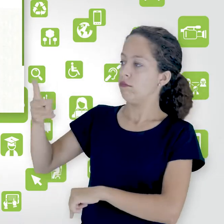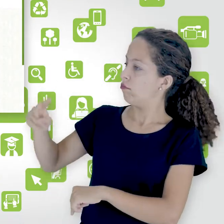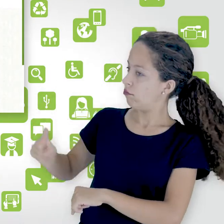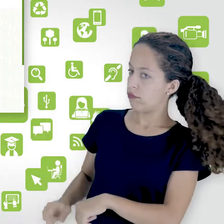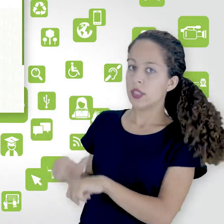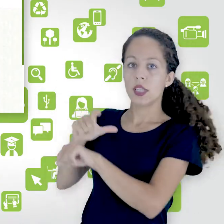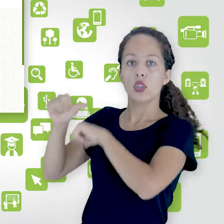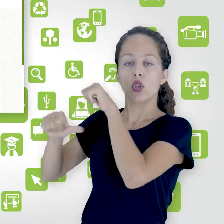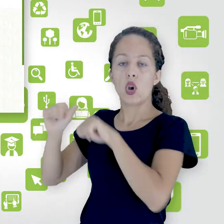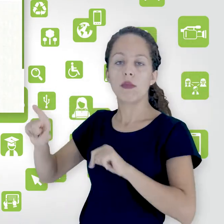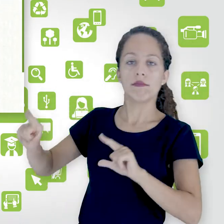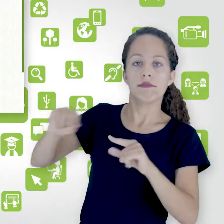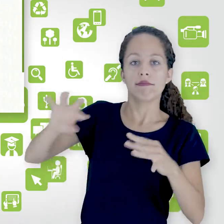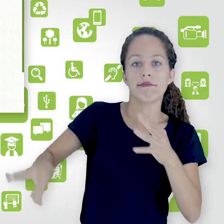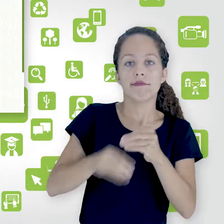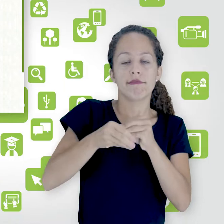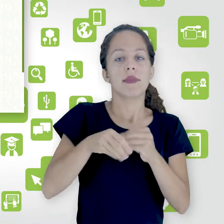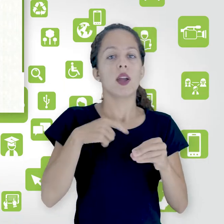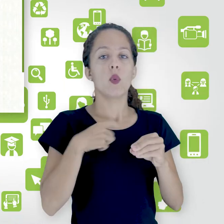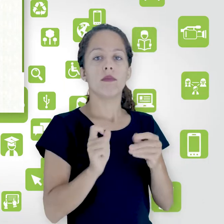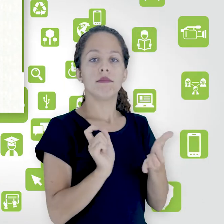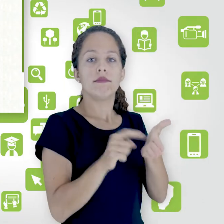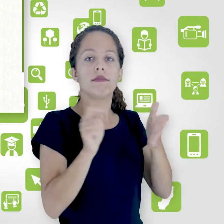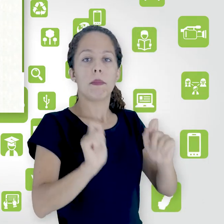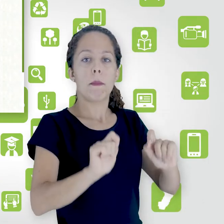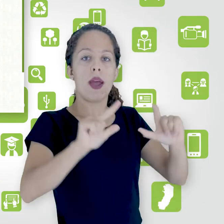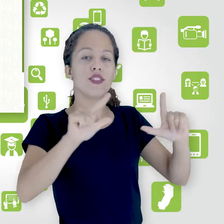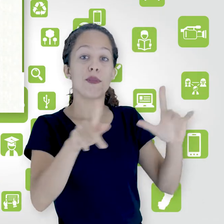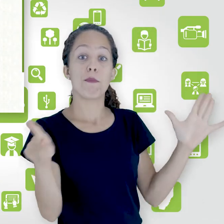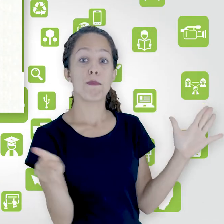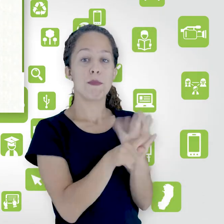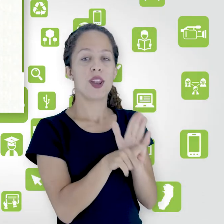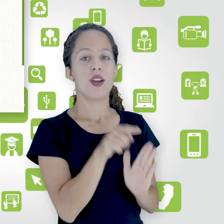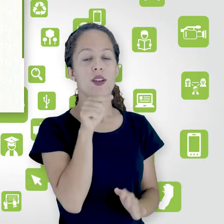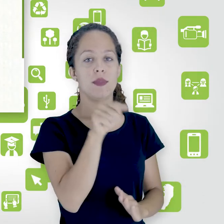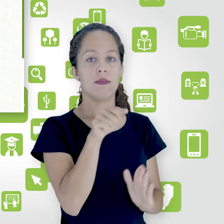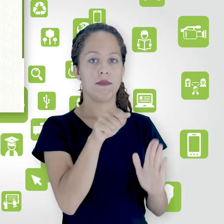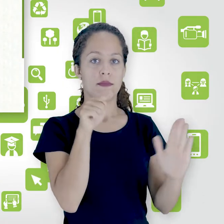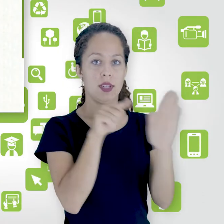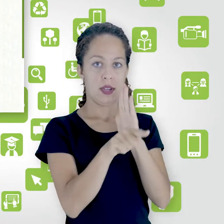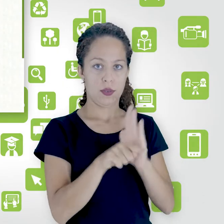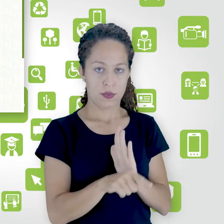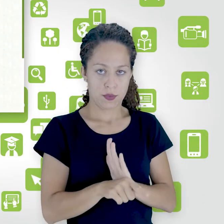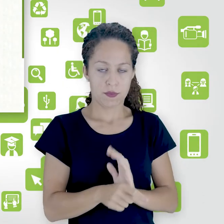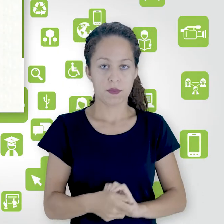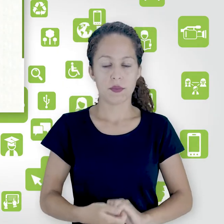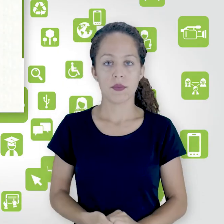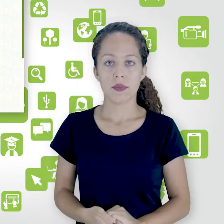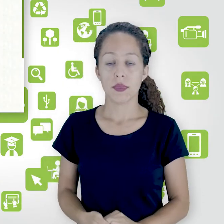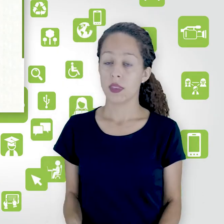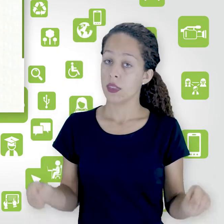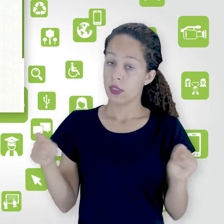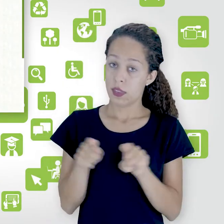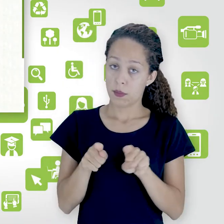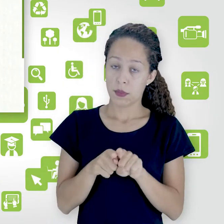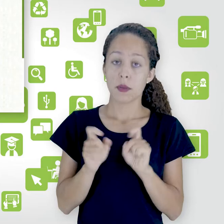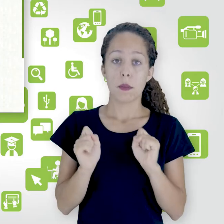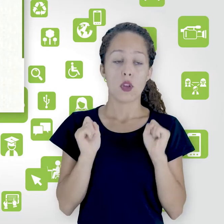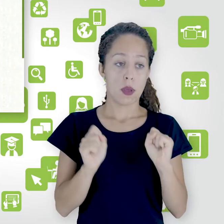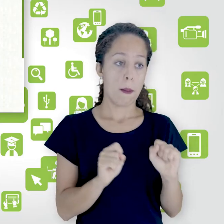exclusiva para cada uma das questões. Além disso, eu posso enviar uma questão para uma página. Por